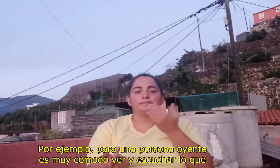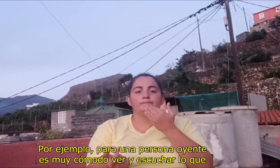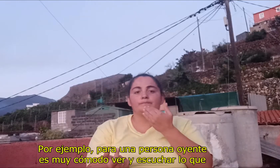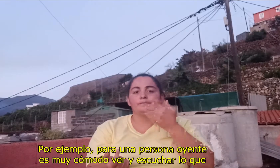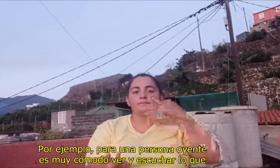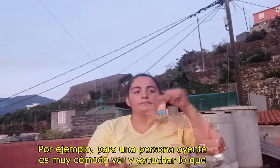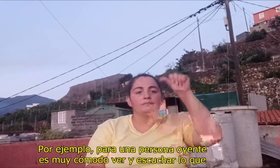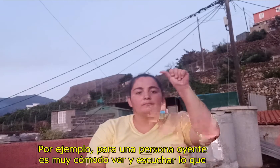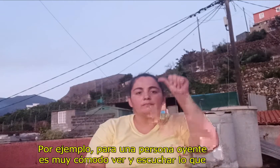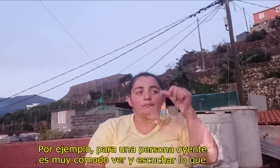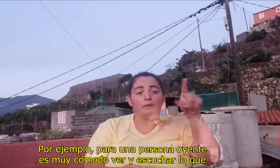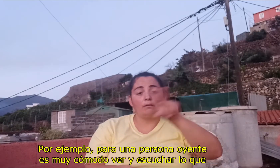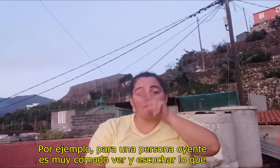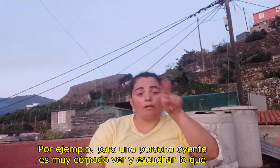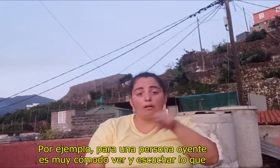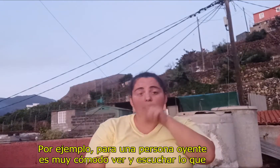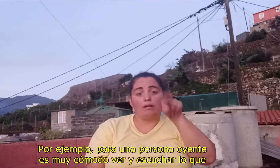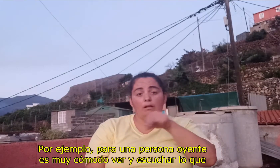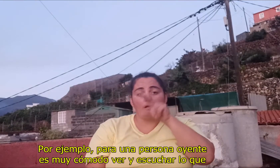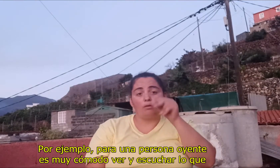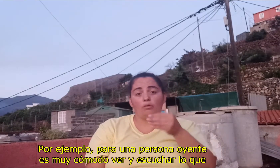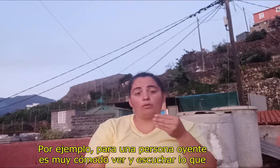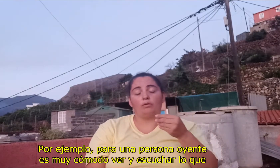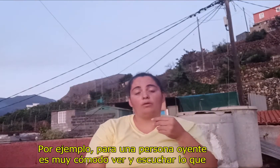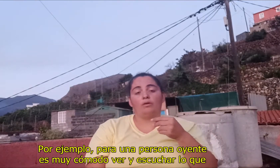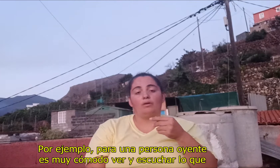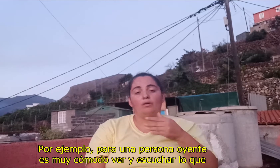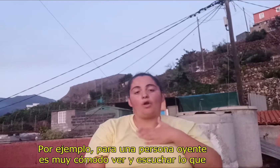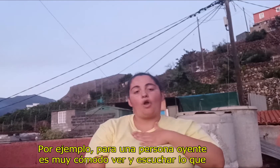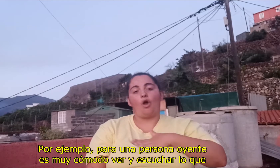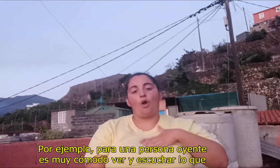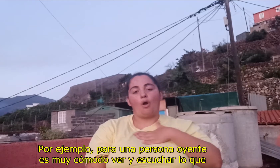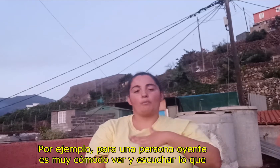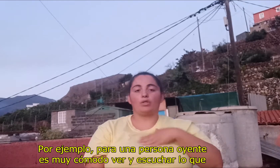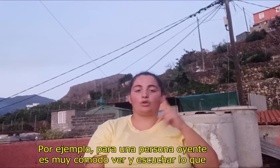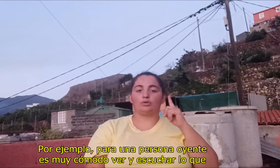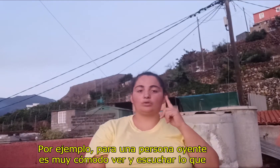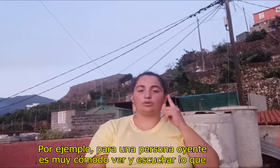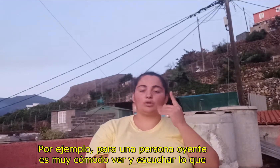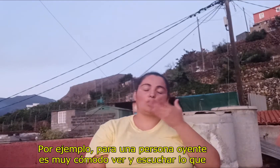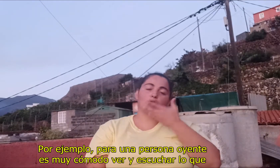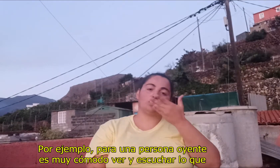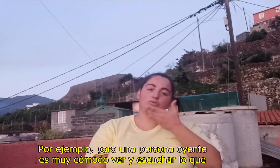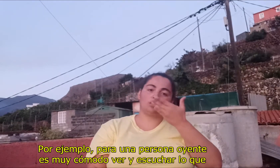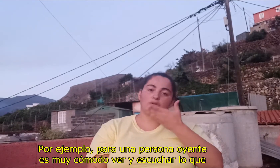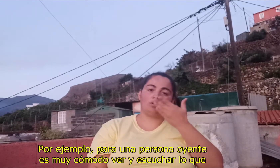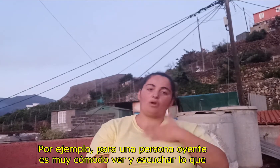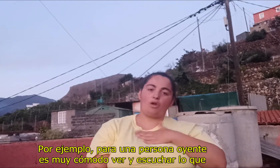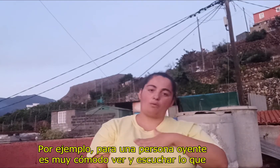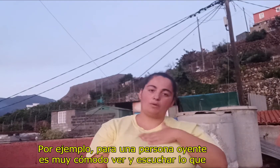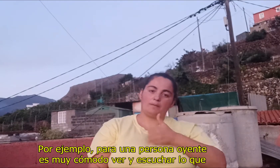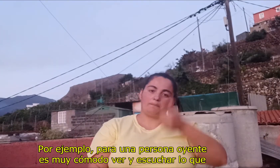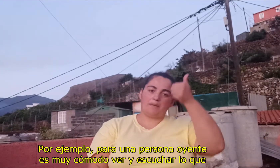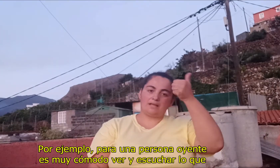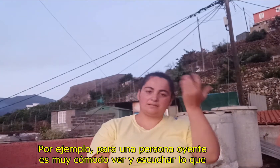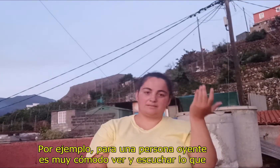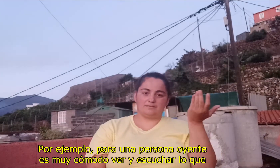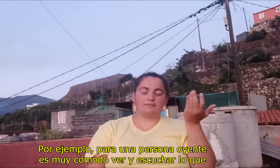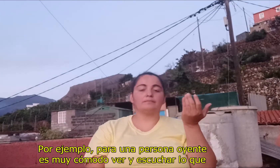Por ejemplo, para una persona oyente es muy cómodo ver y escuchar lo que